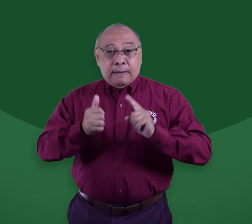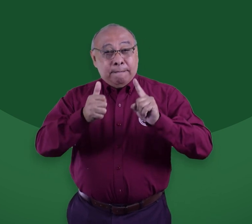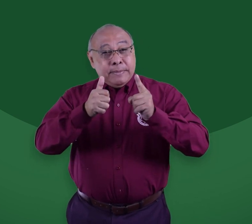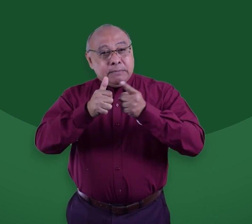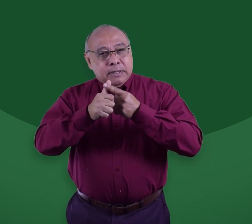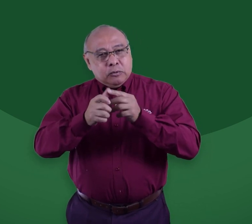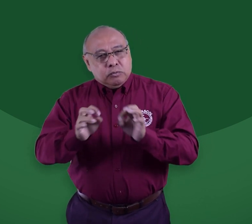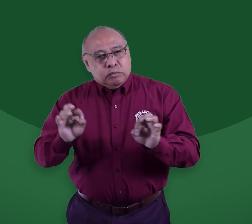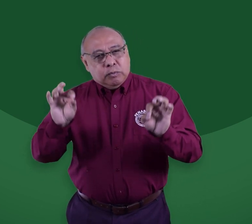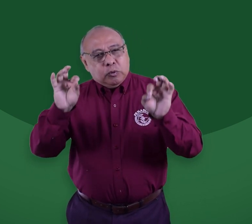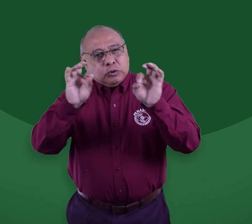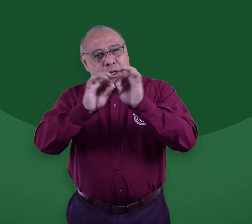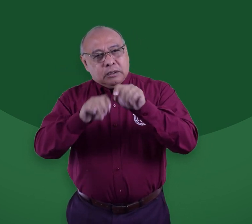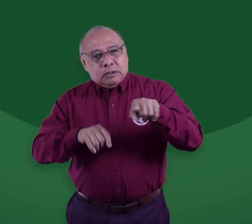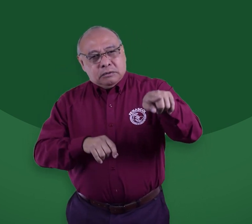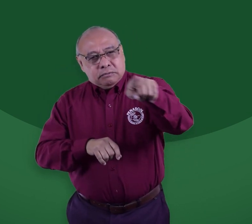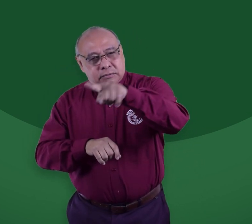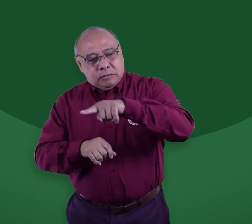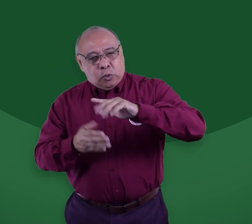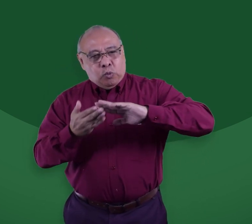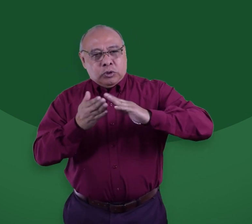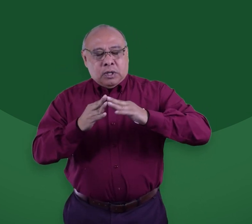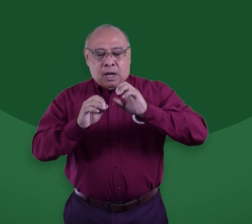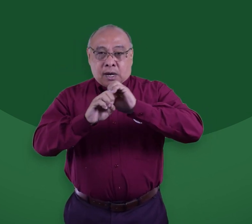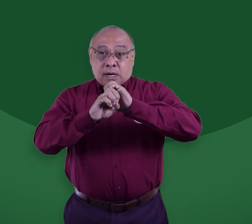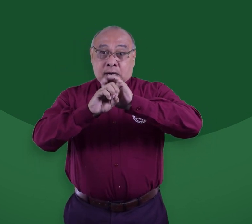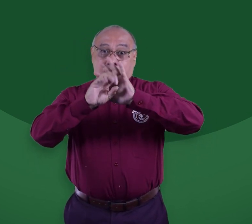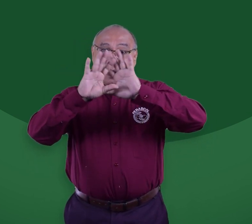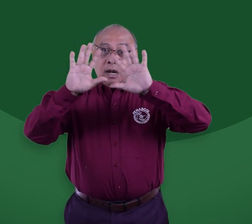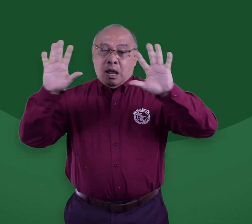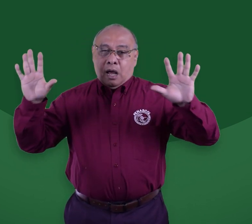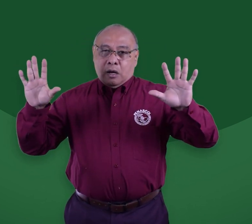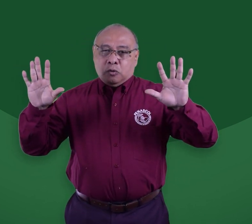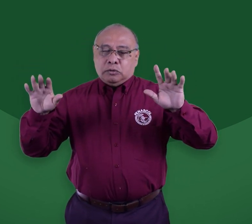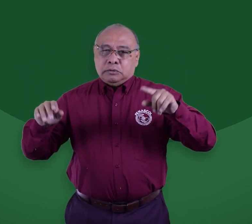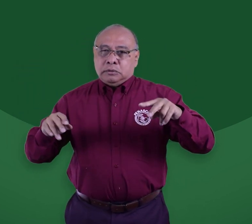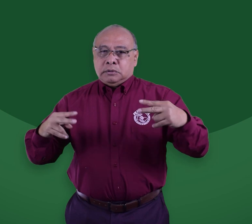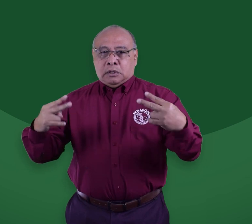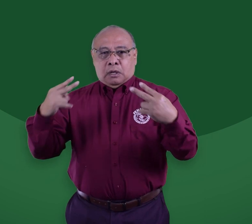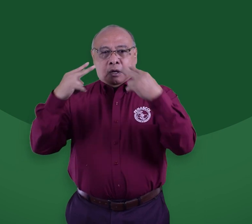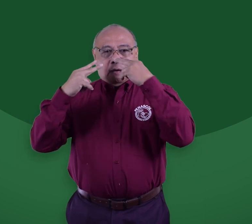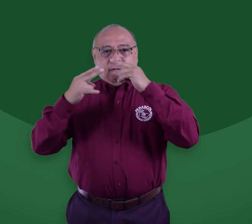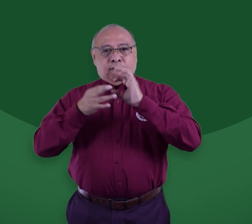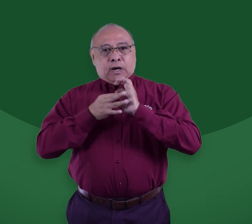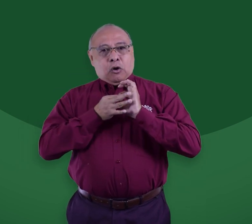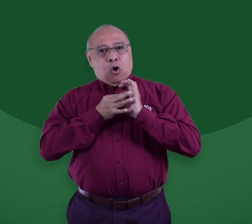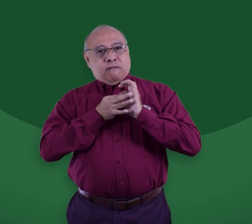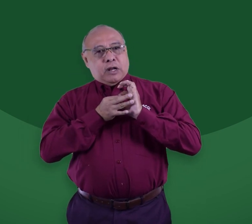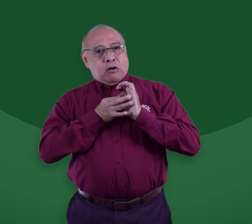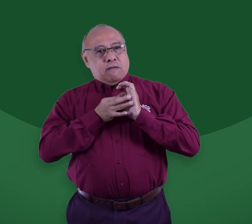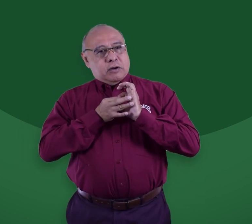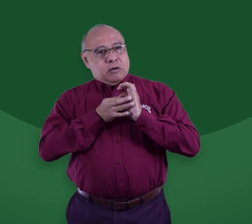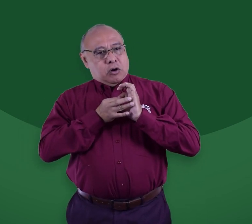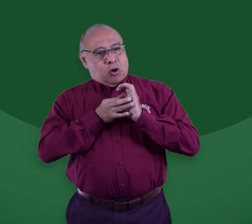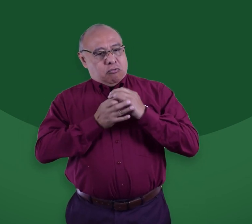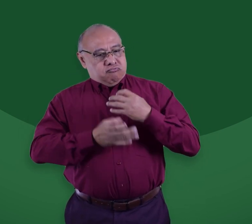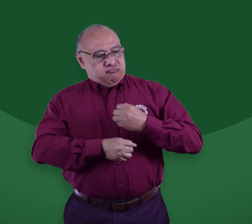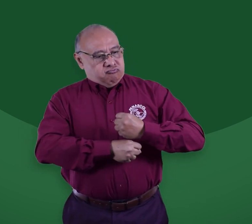muy importante que a ustedes, la comunidad sorda, les quede claro y no vean a Fenas Call como una entidad de